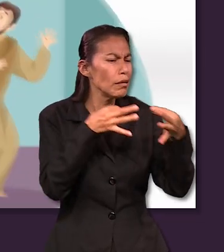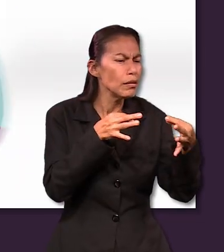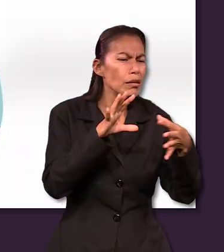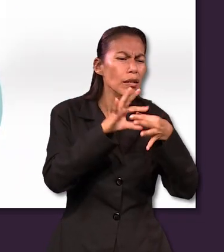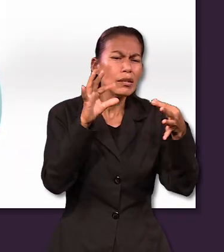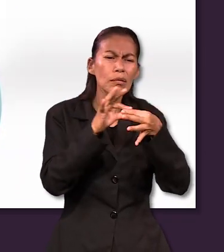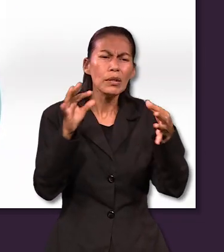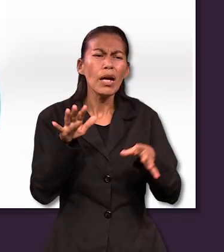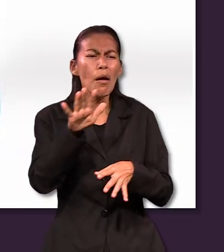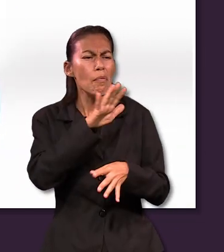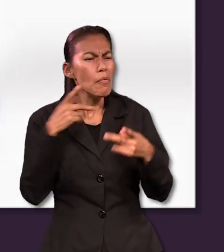entrar o caer.